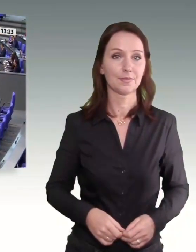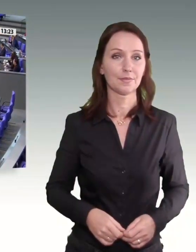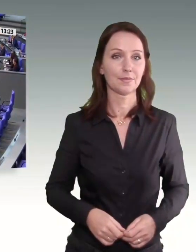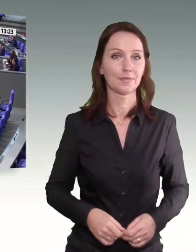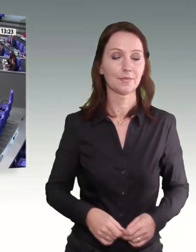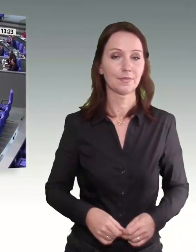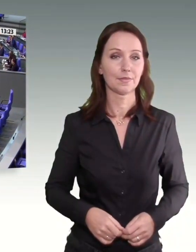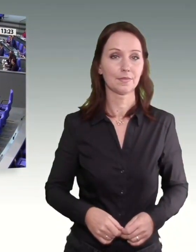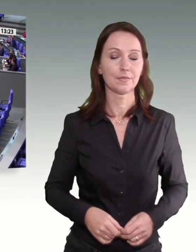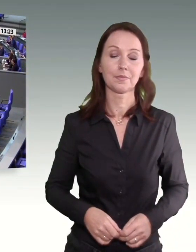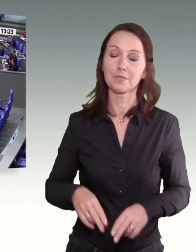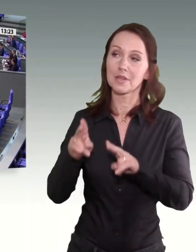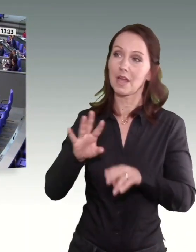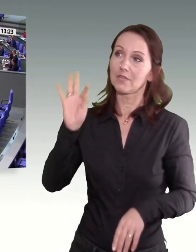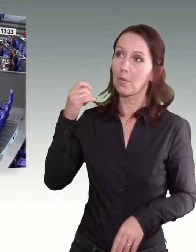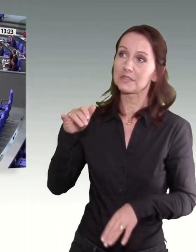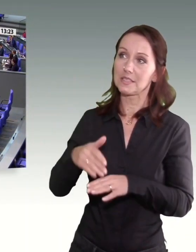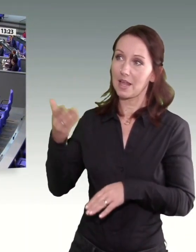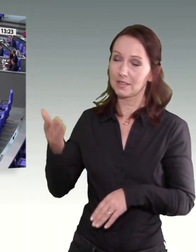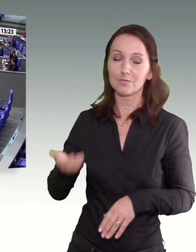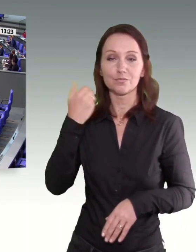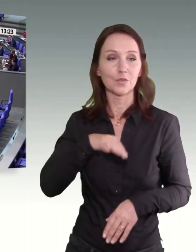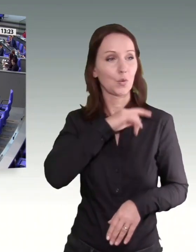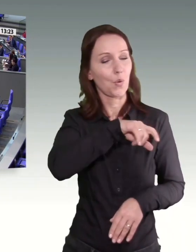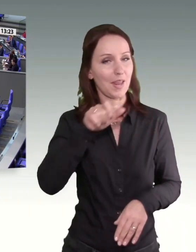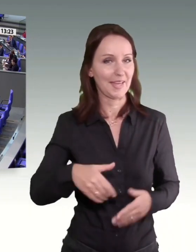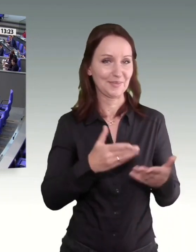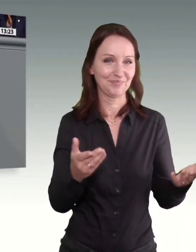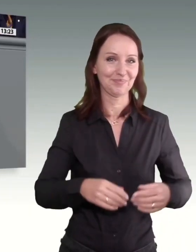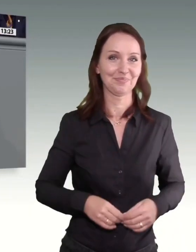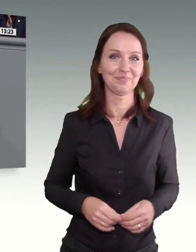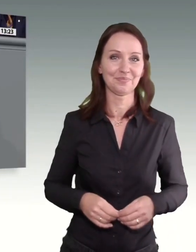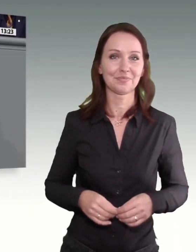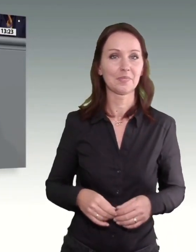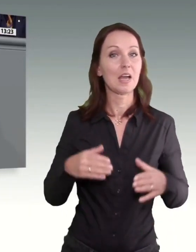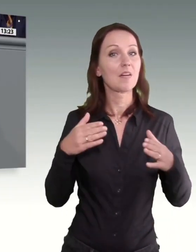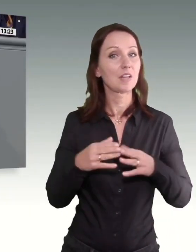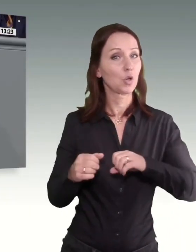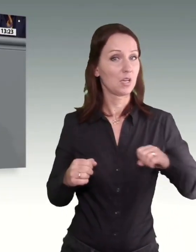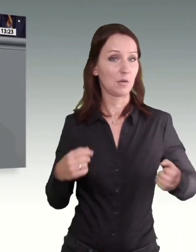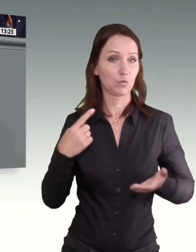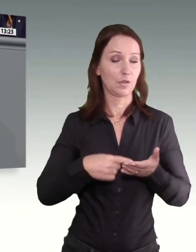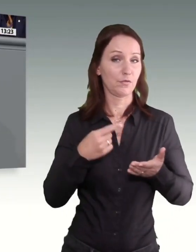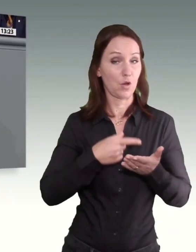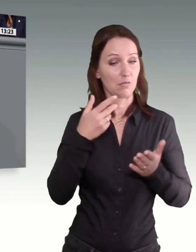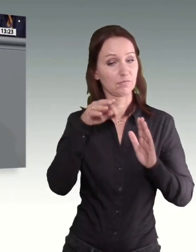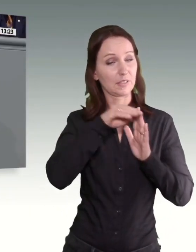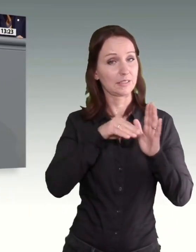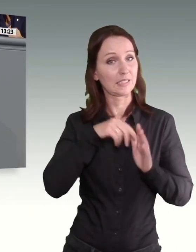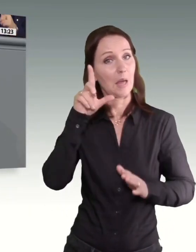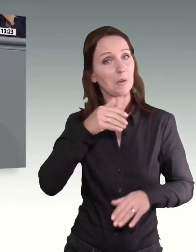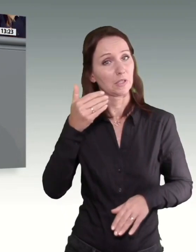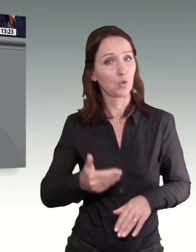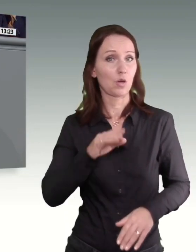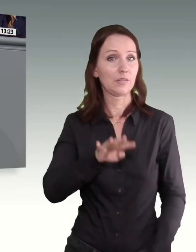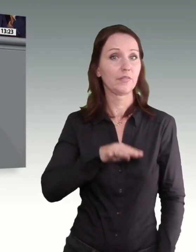Sehr geehrte Frau Präsidentin! Liebe Kolleginnen und Kollegen! Die Fraktion Die Linke fordert einen gesetzlichen Mindestlohn von 14 Euro.